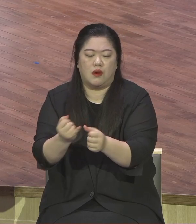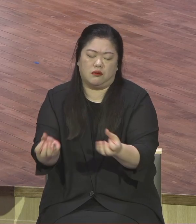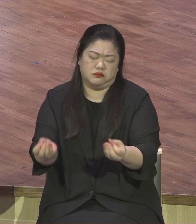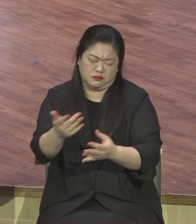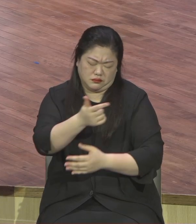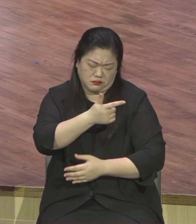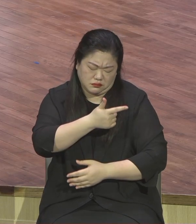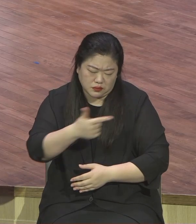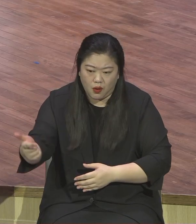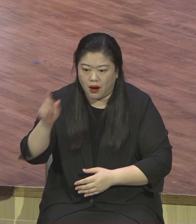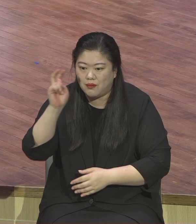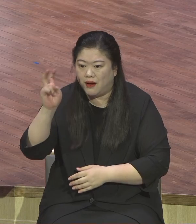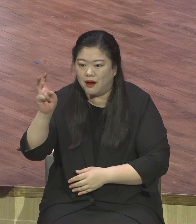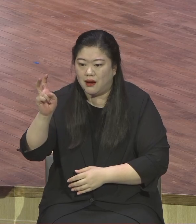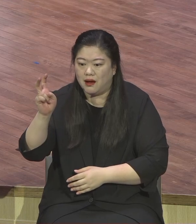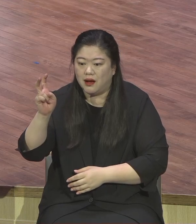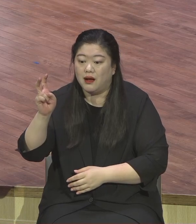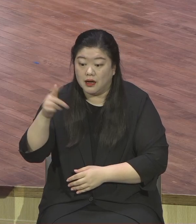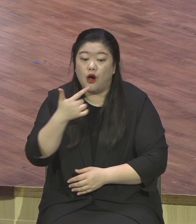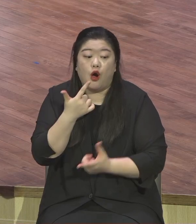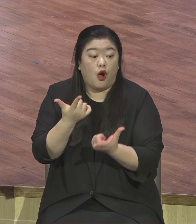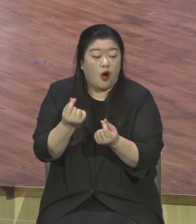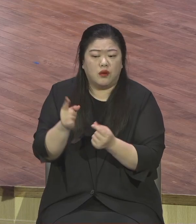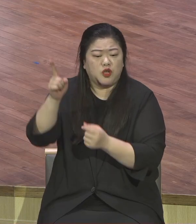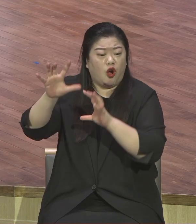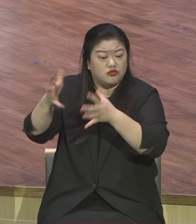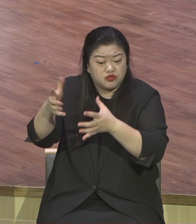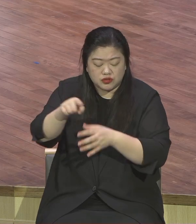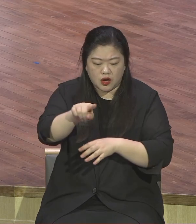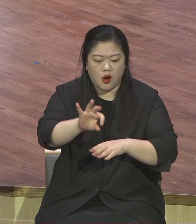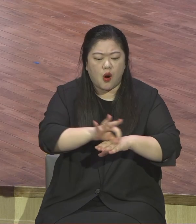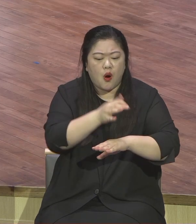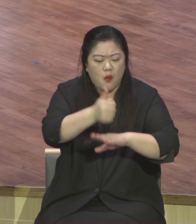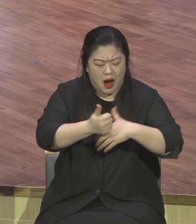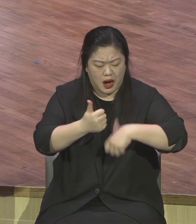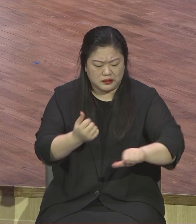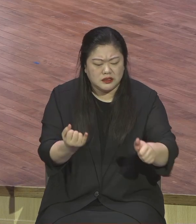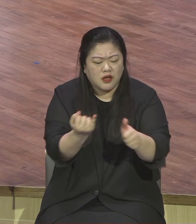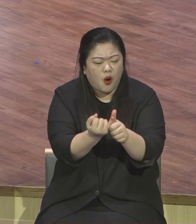천국이 이와 같다. 사실 천국은 이거와 비교할 수 없겠지만